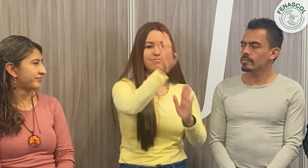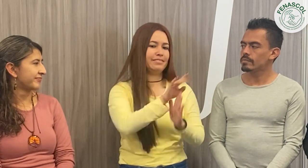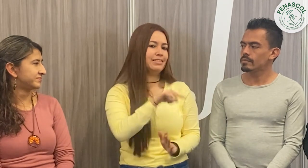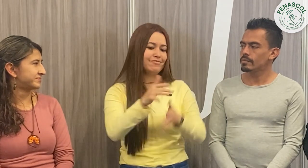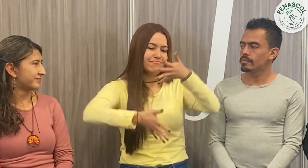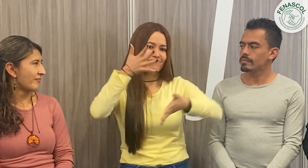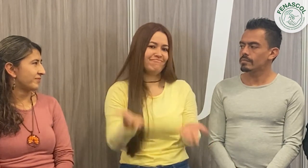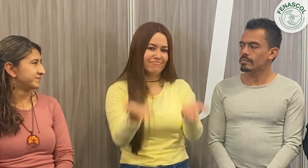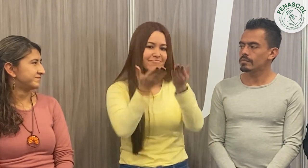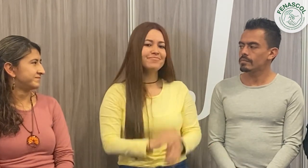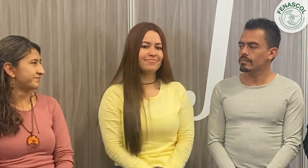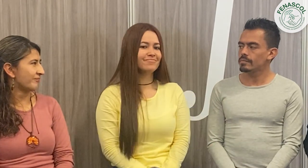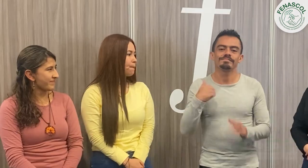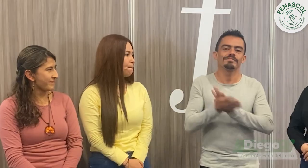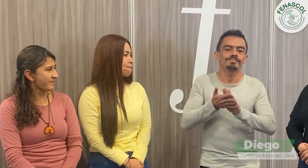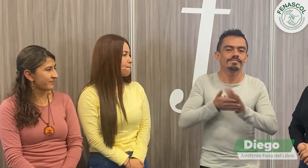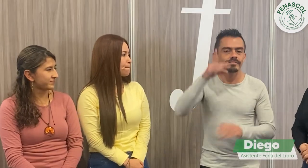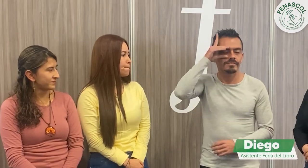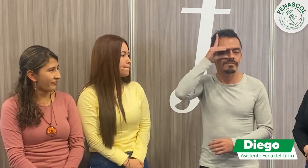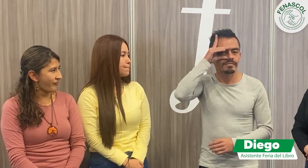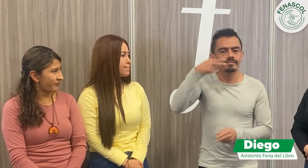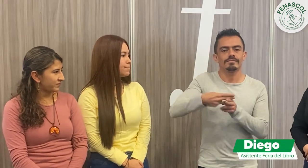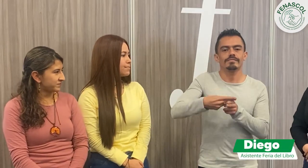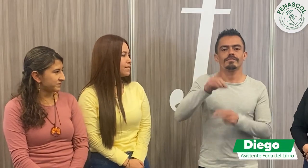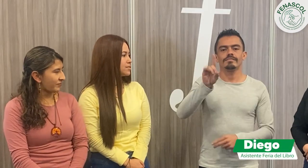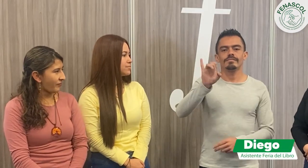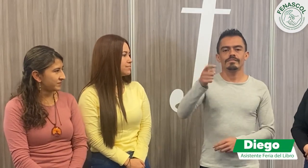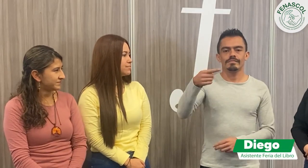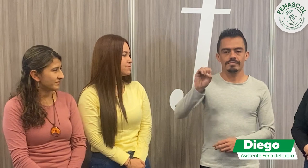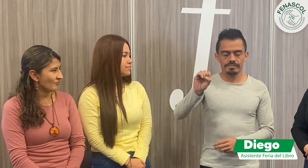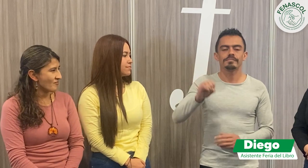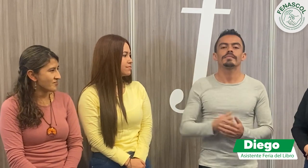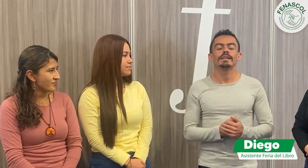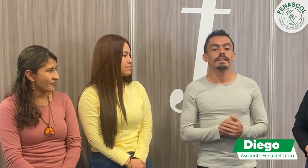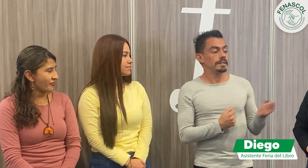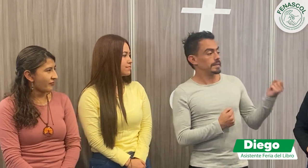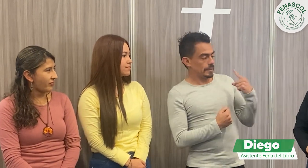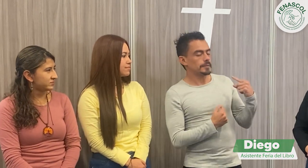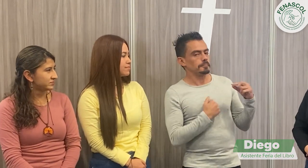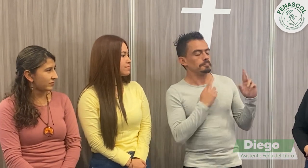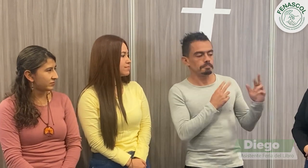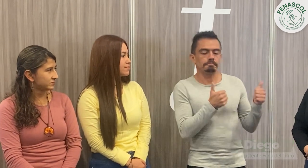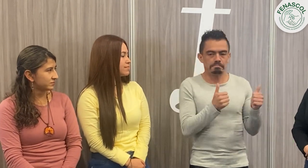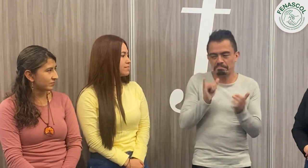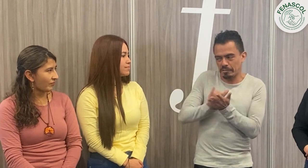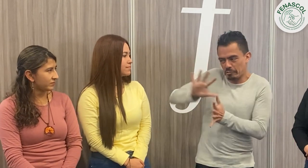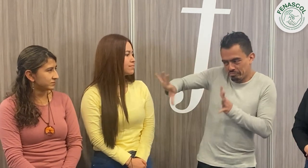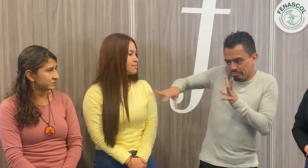desarrollarla a través de la lengua de señas. Mi seña es esta, yo soy Diego. Y pues en relación a la pregunta y recogiendo todo